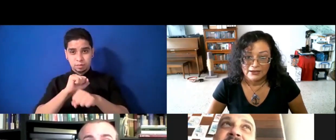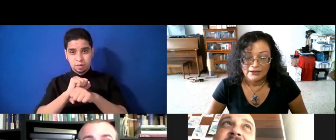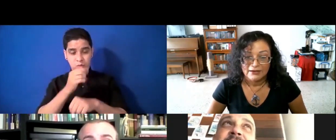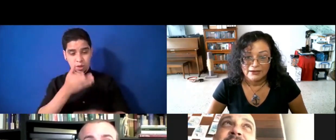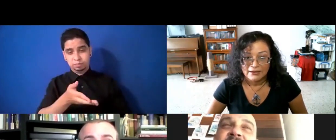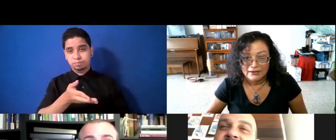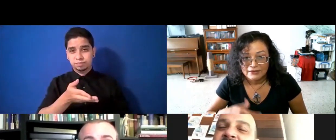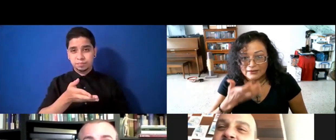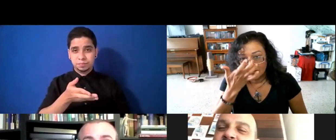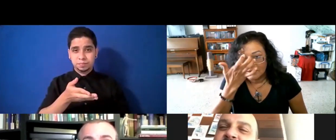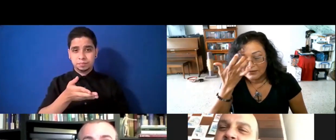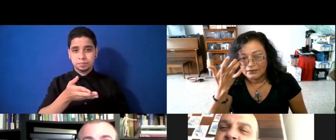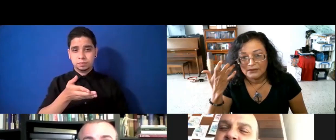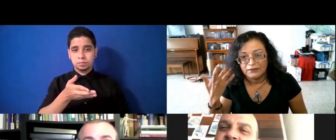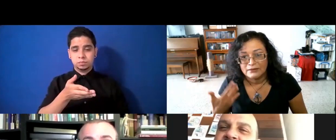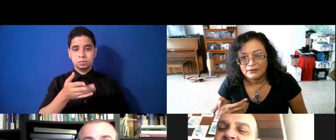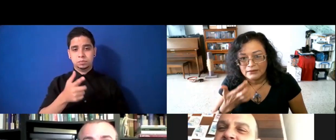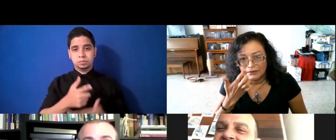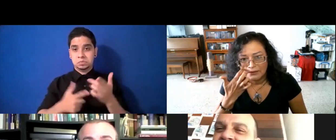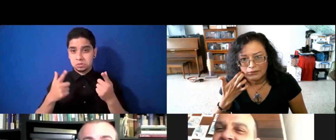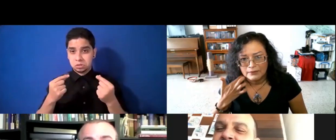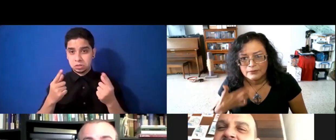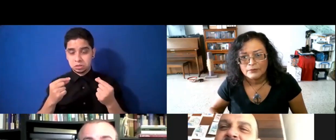funciones como de representante médico,